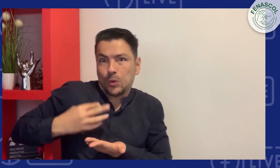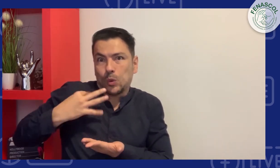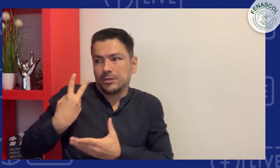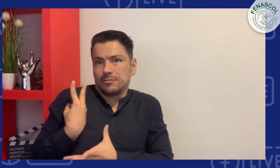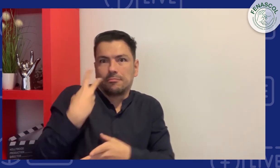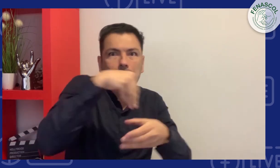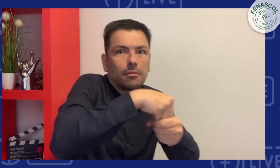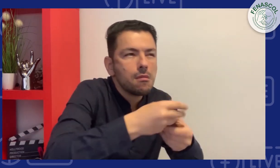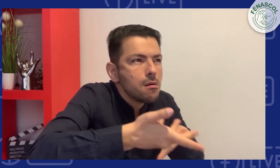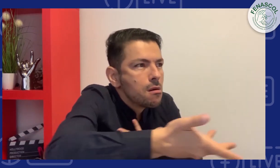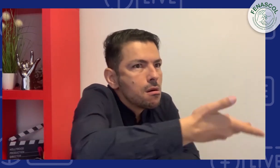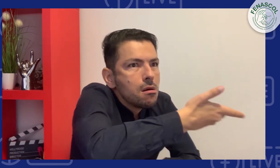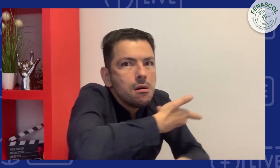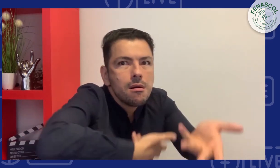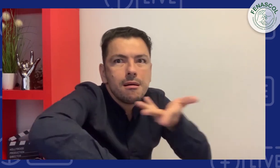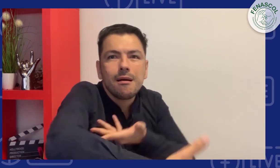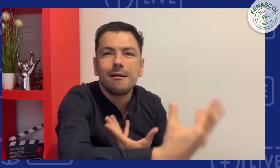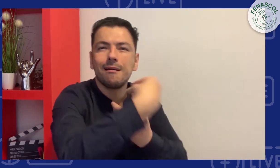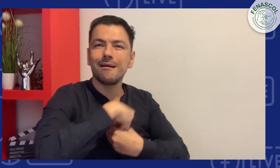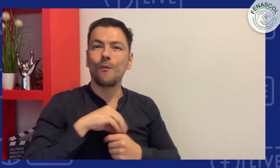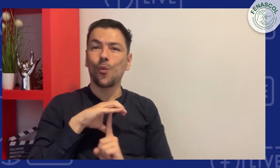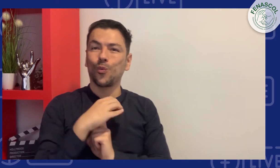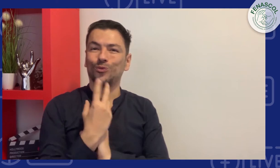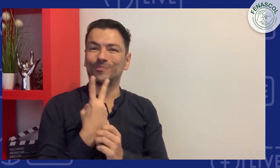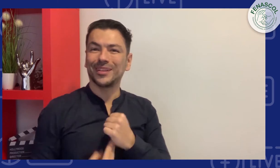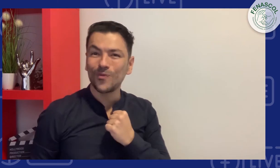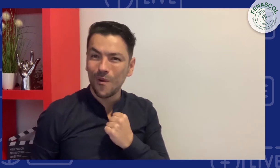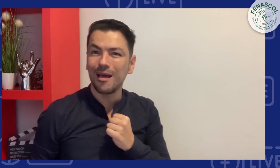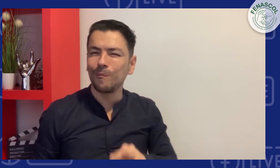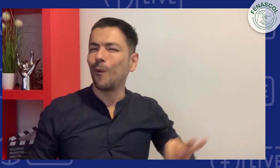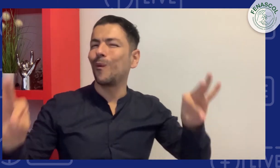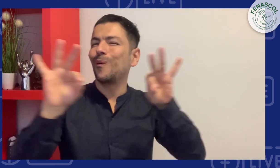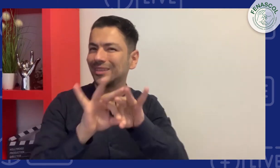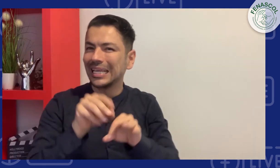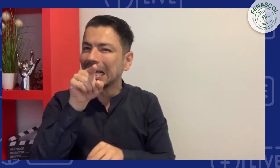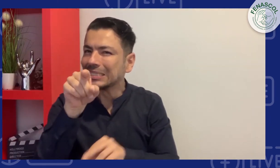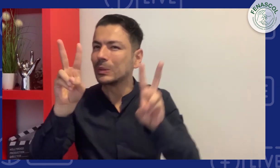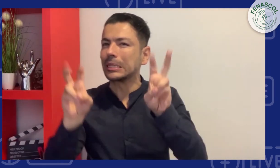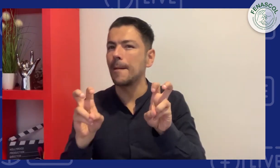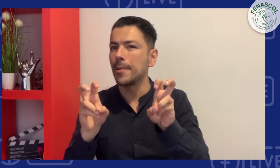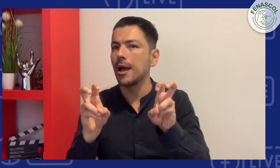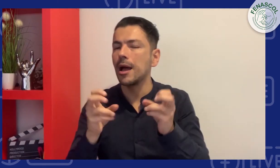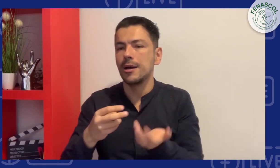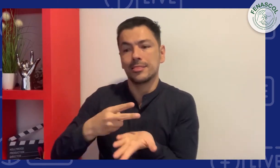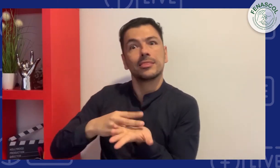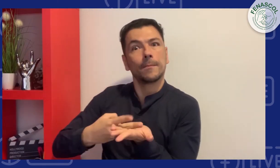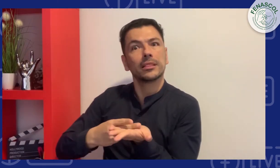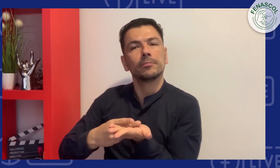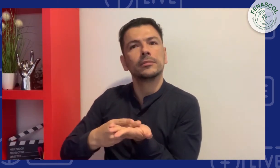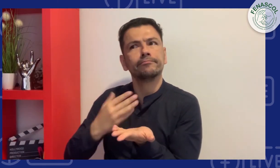sordos, entender sus tradiciones. Esto es importante tanto para intérpretes sordos como para intérpretes oyentes